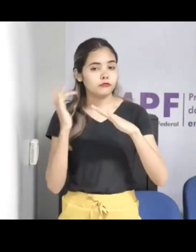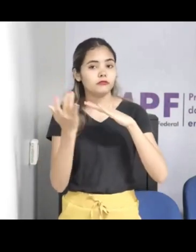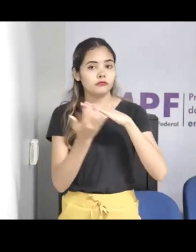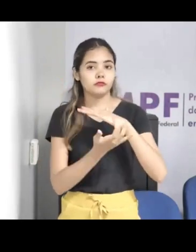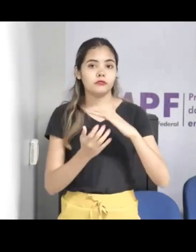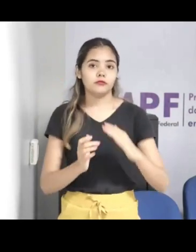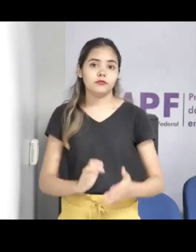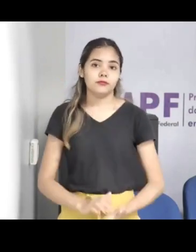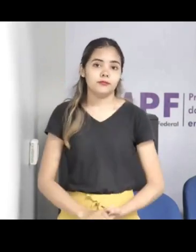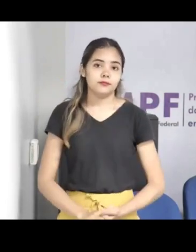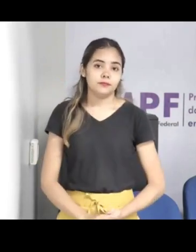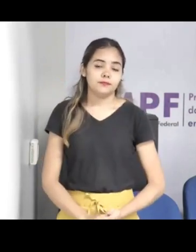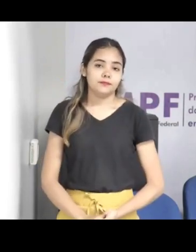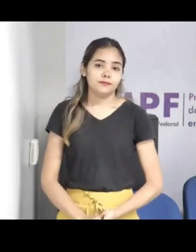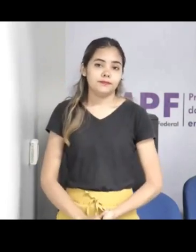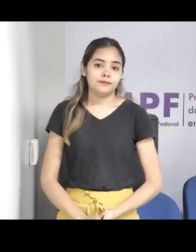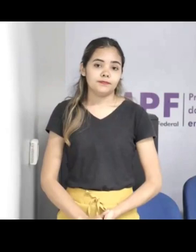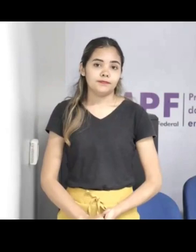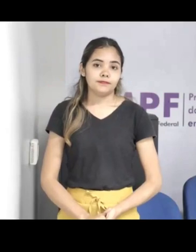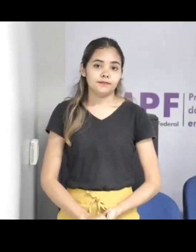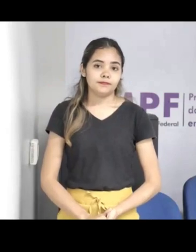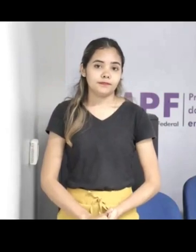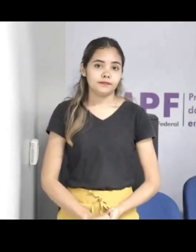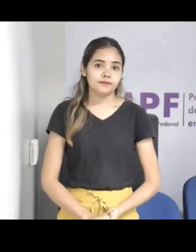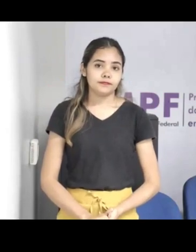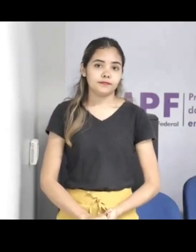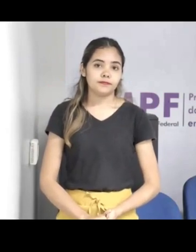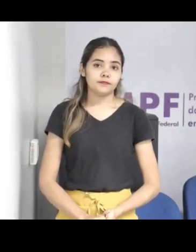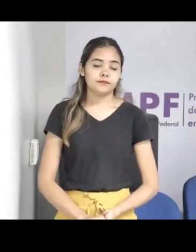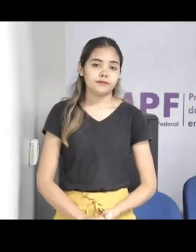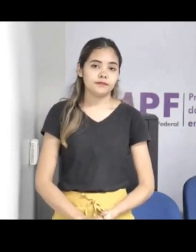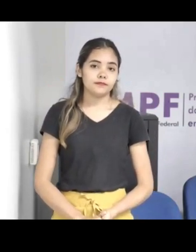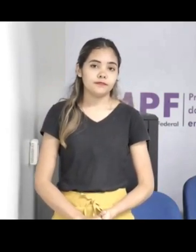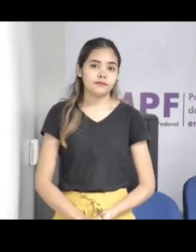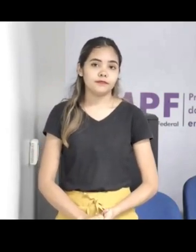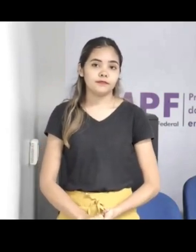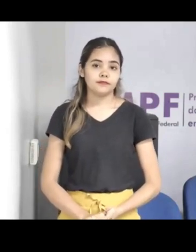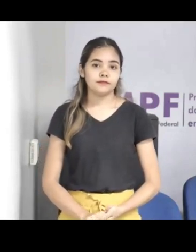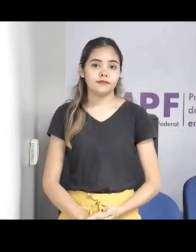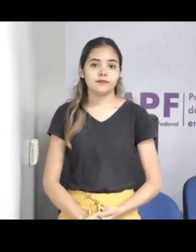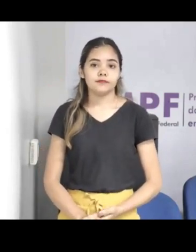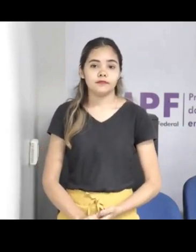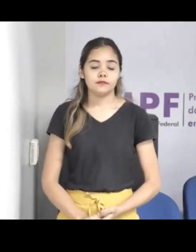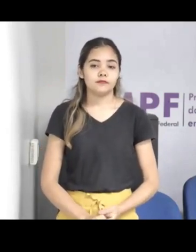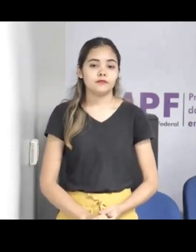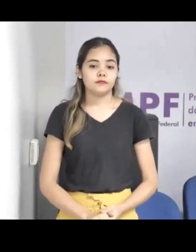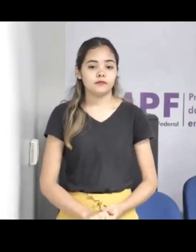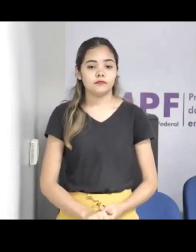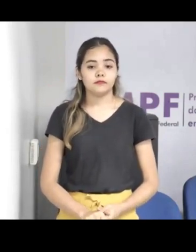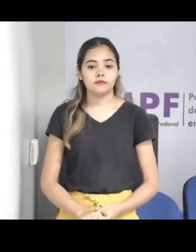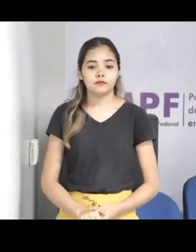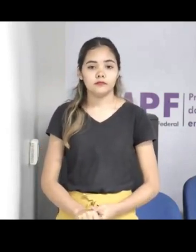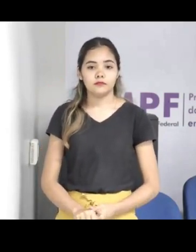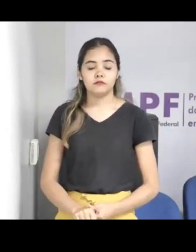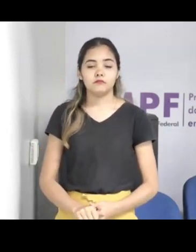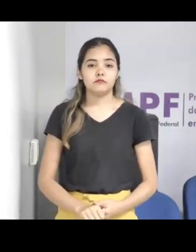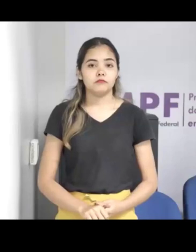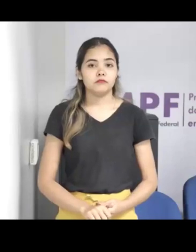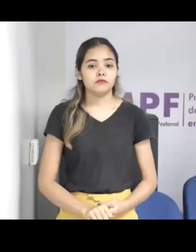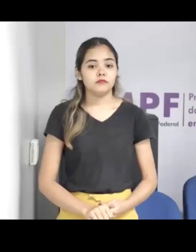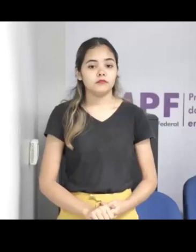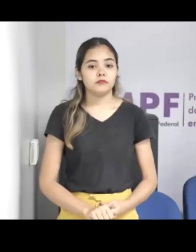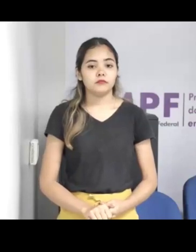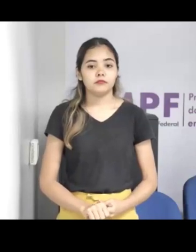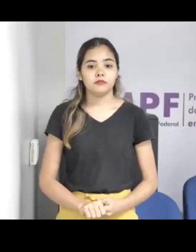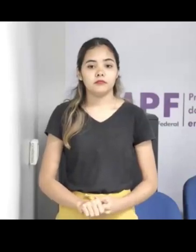trabalhando com isso, nessa prevenção. E o nosso principal caminho para conseguir essa prevenção é trabalhando por meio das